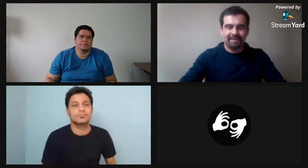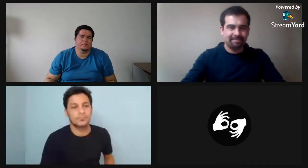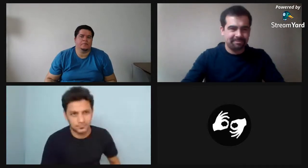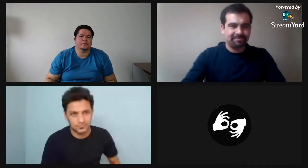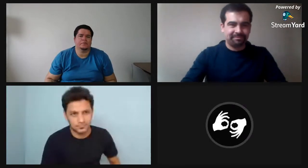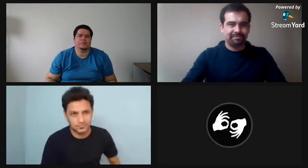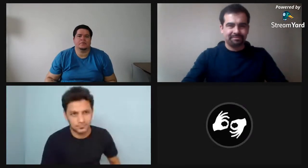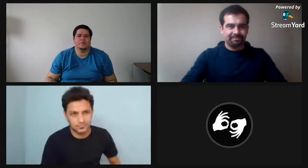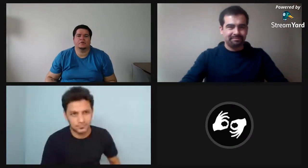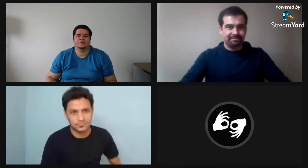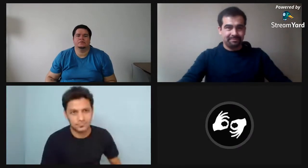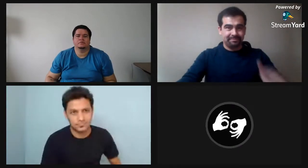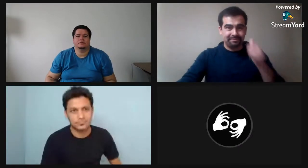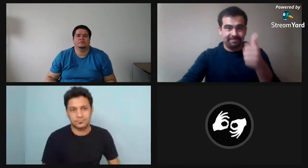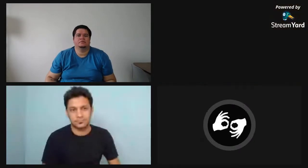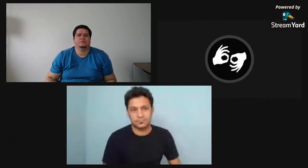Está muy claro todo lo que se puede hacer.